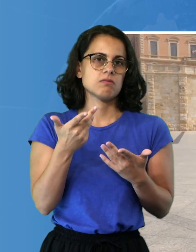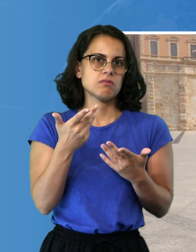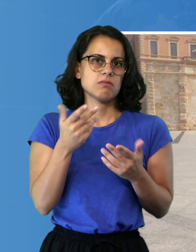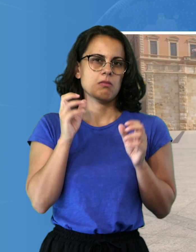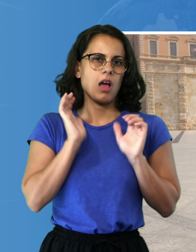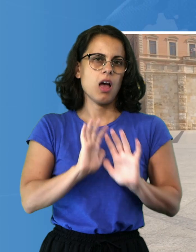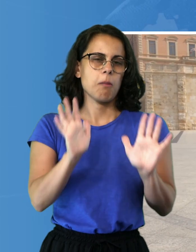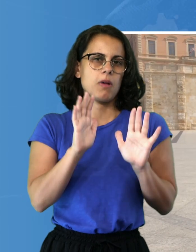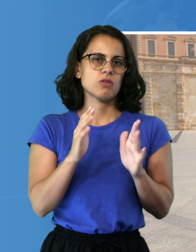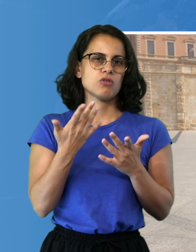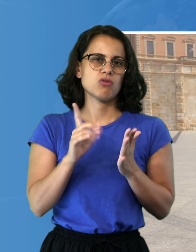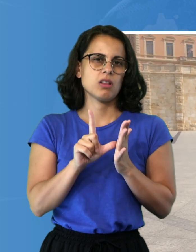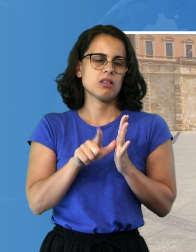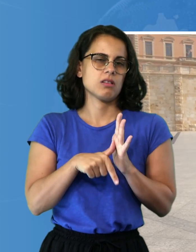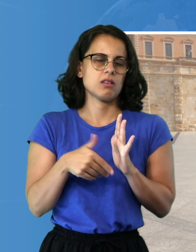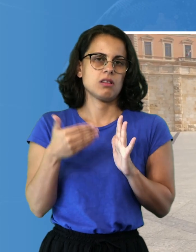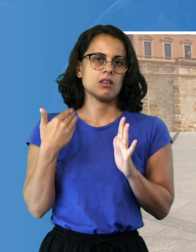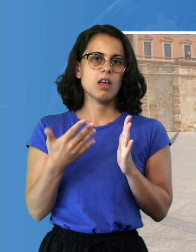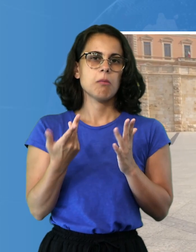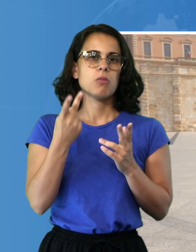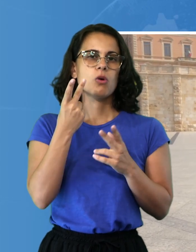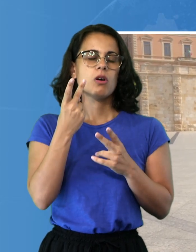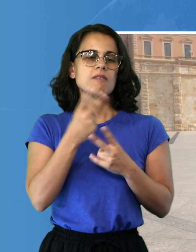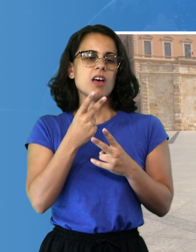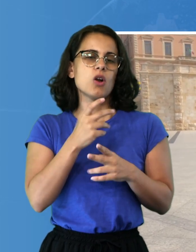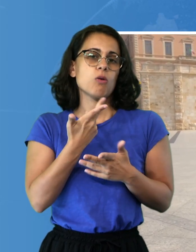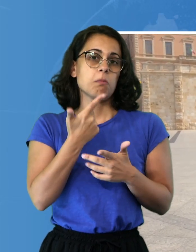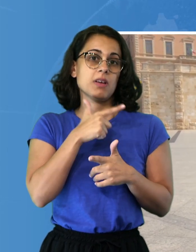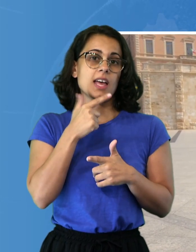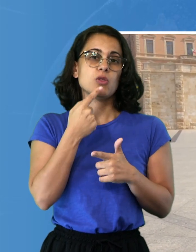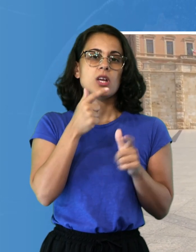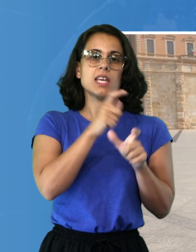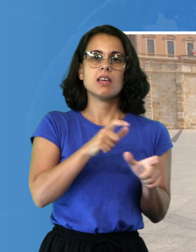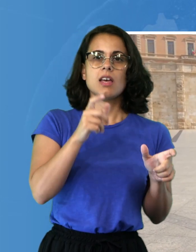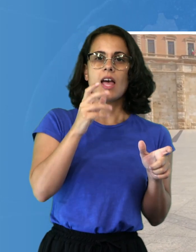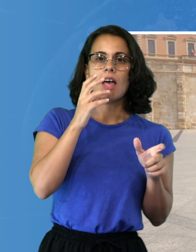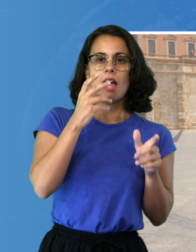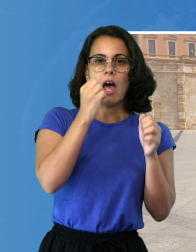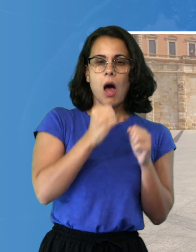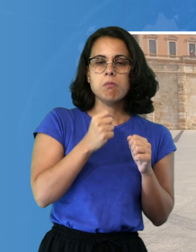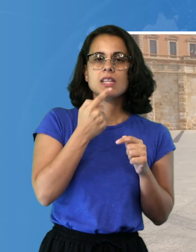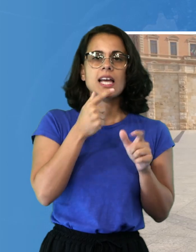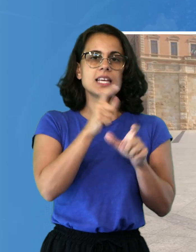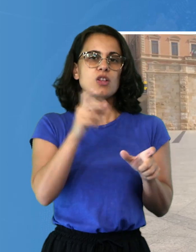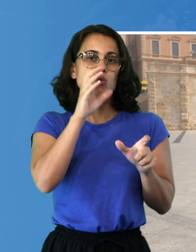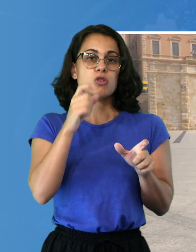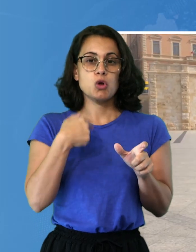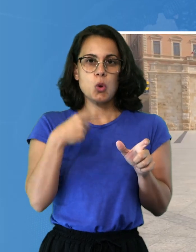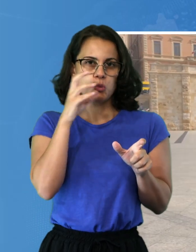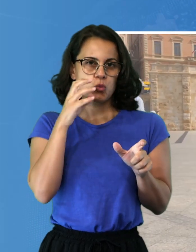abbandono, per i cagliaritani, ma soprattutto per i turisti, perché arrivano i turisti, io non sono di Cagliari, vengo da